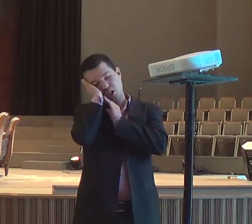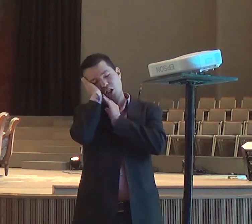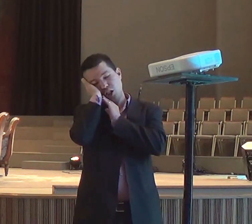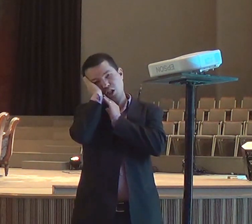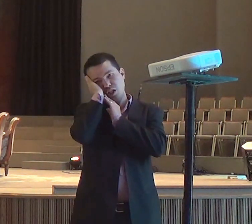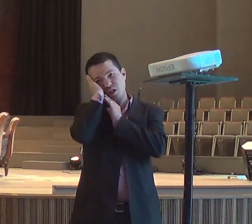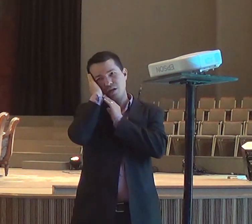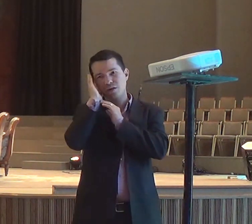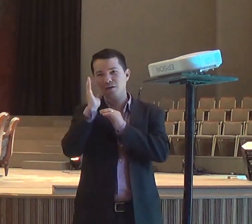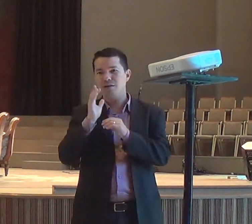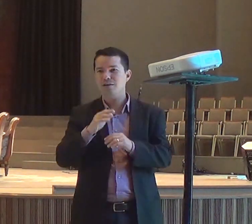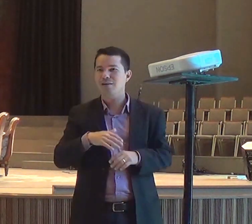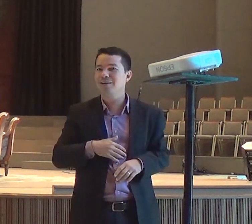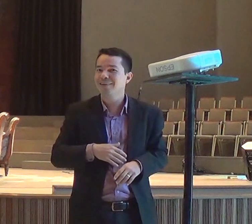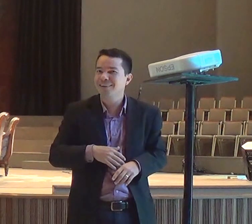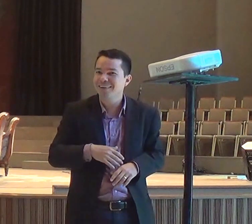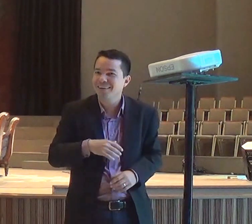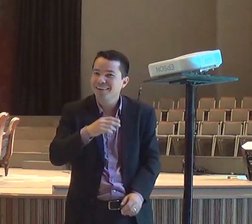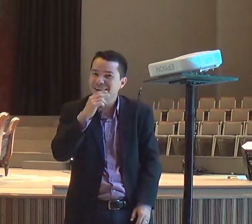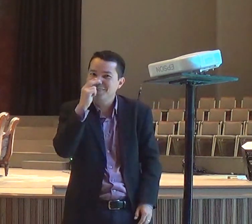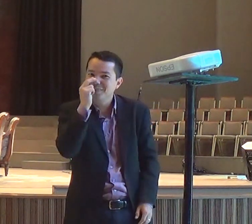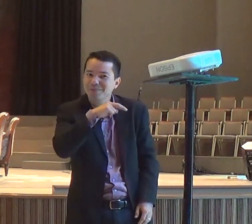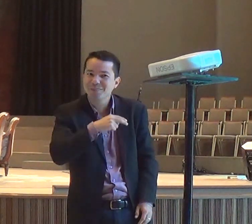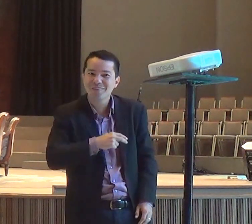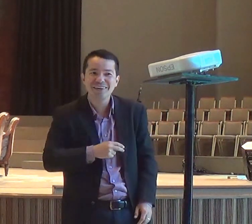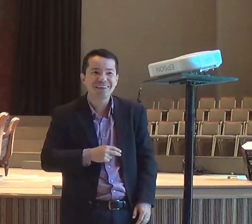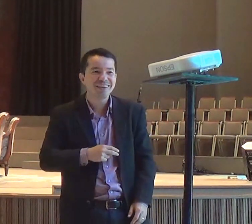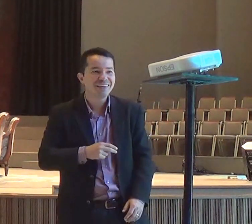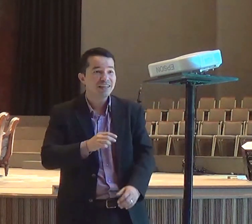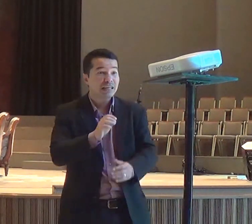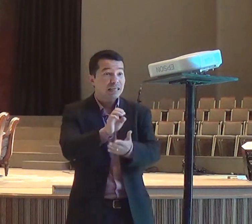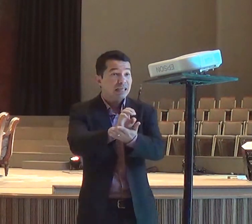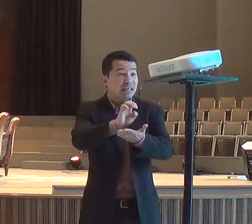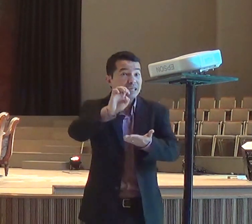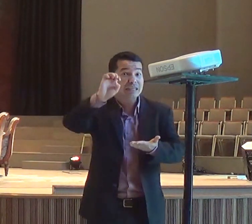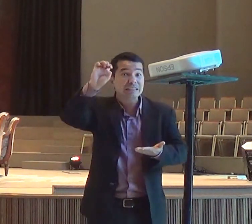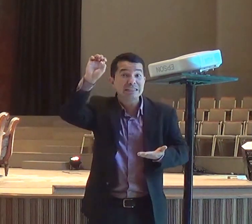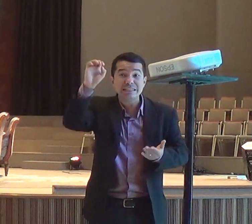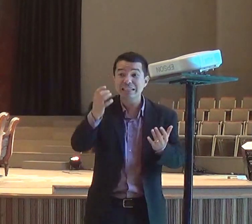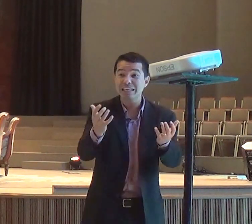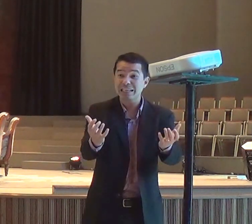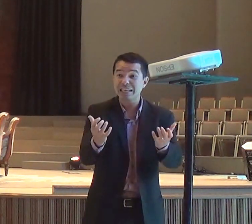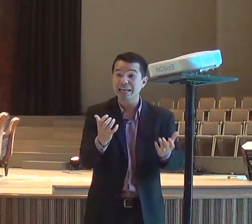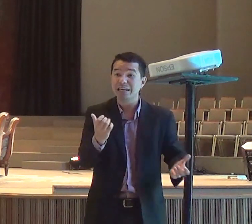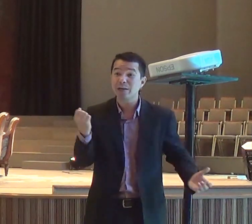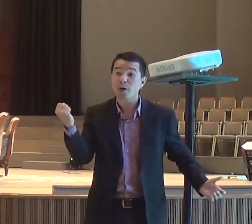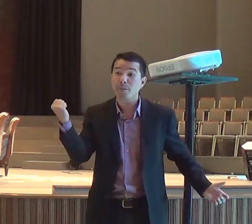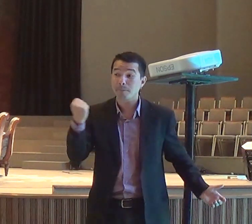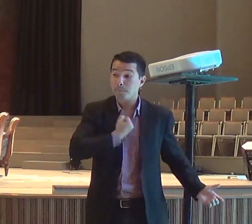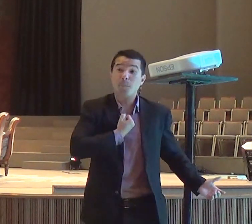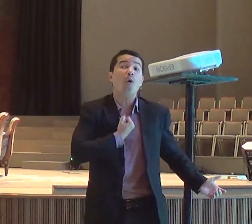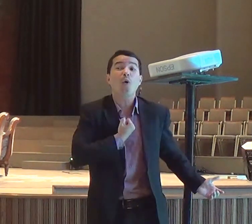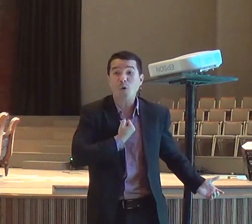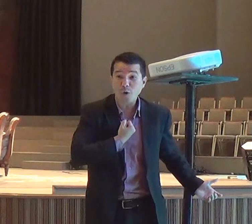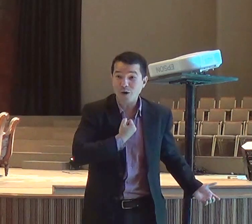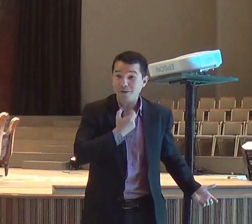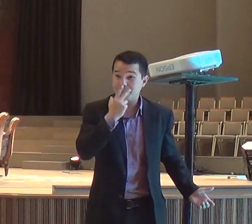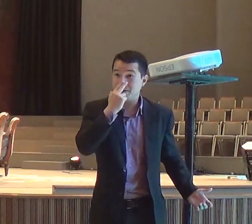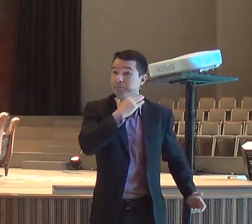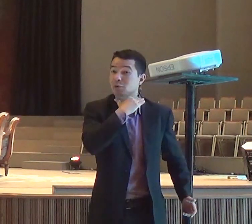mesmo que você tenha, o seu altar, restaurado, mesmo que você, lute, contra, os profetas,